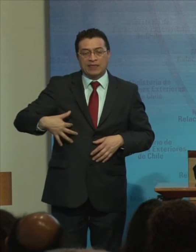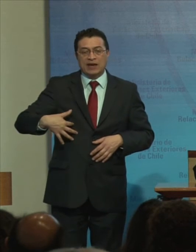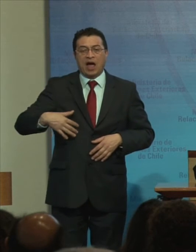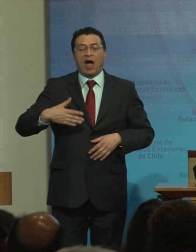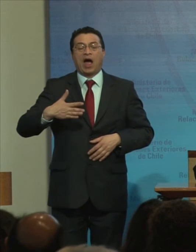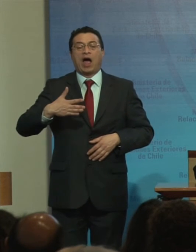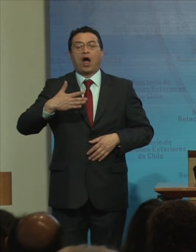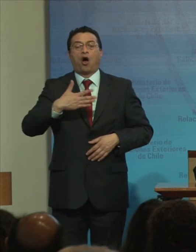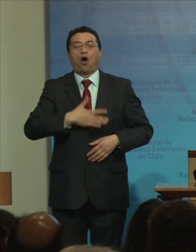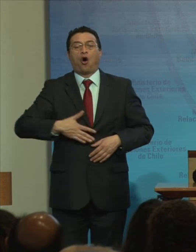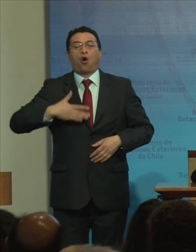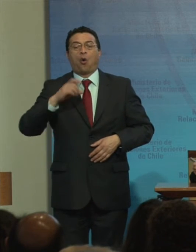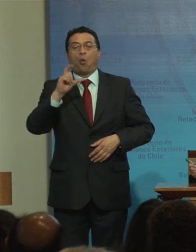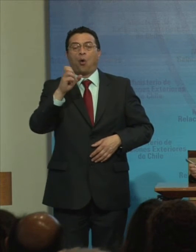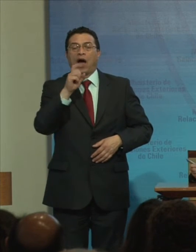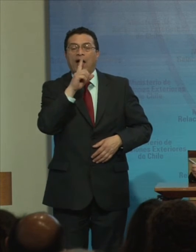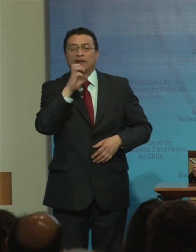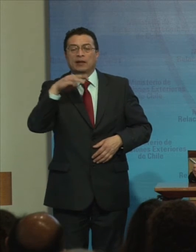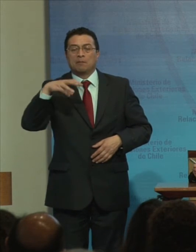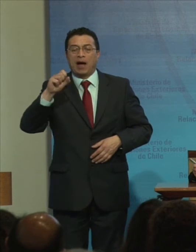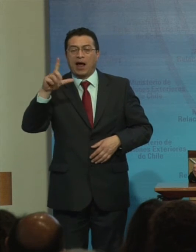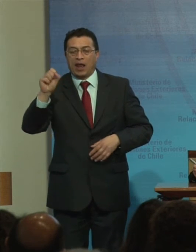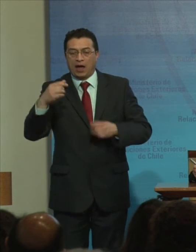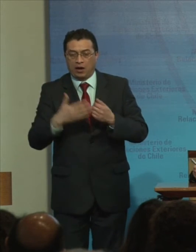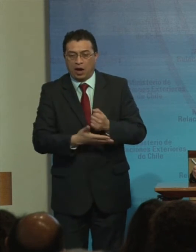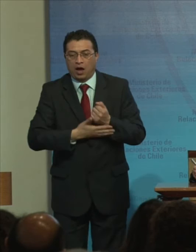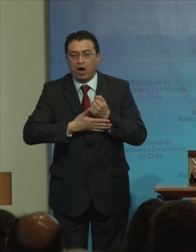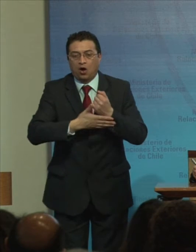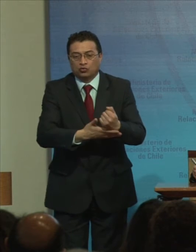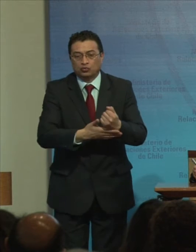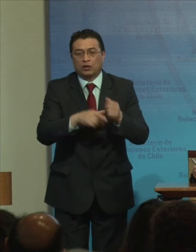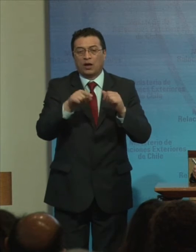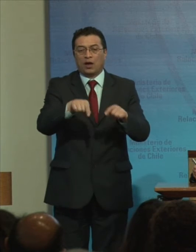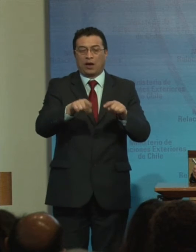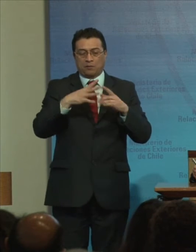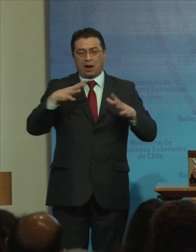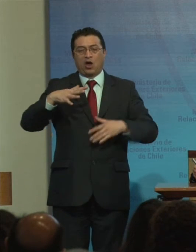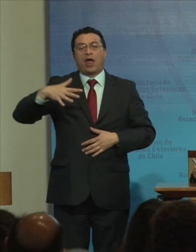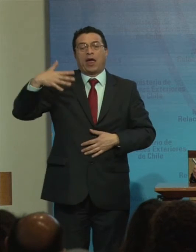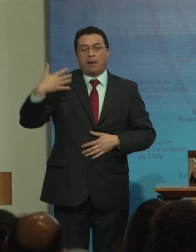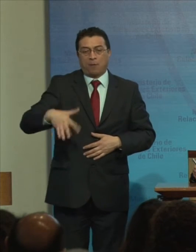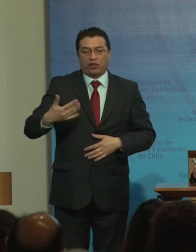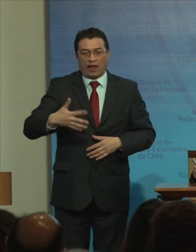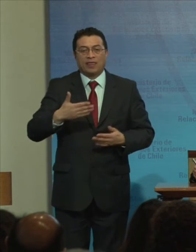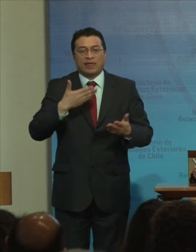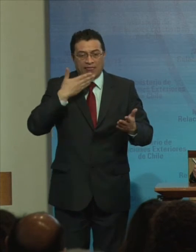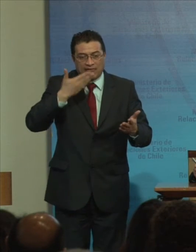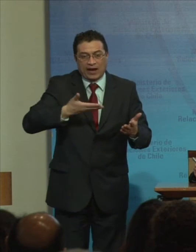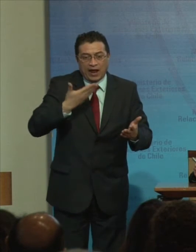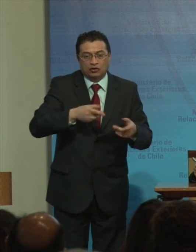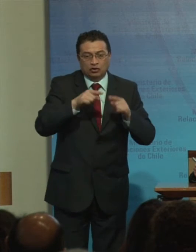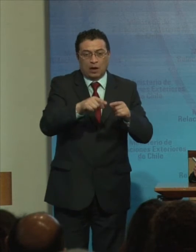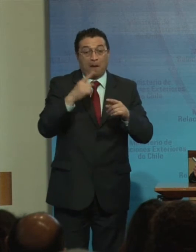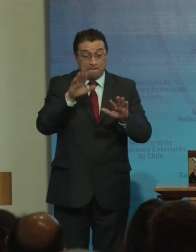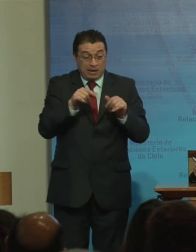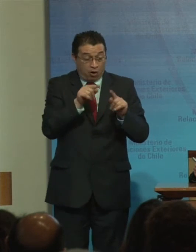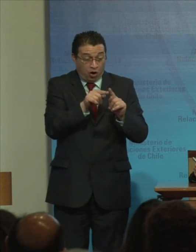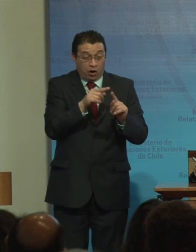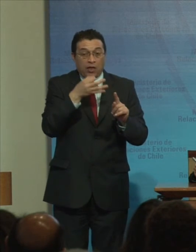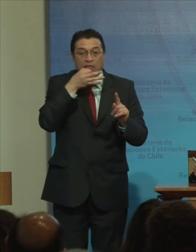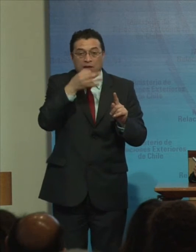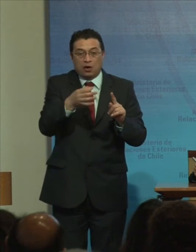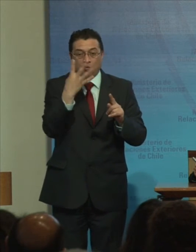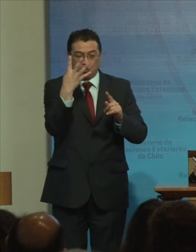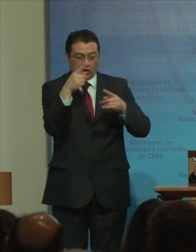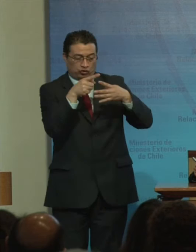Como copatrocinadores De esta tan importante Declaración La misma Prioriza Cuatro